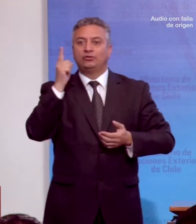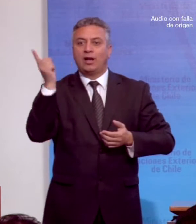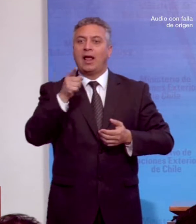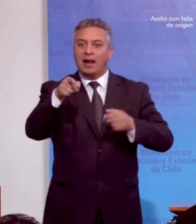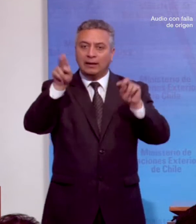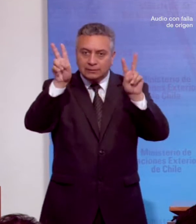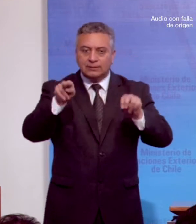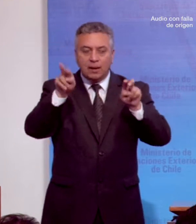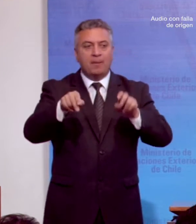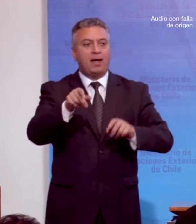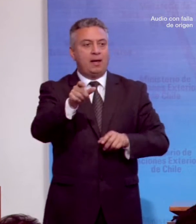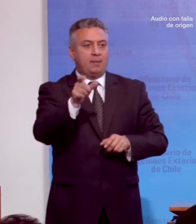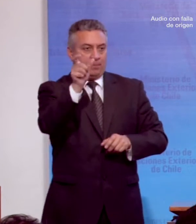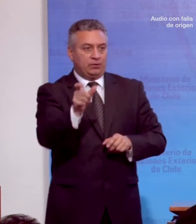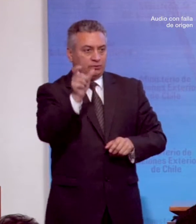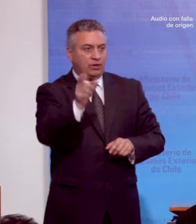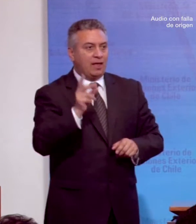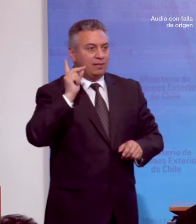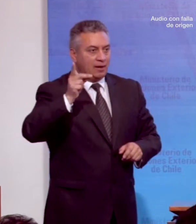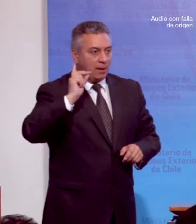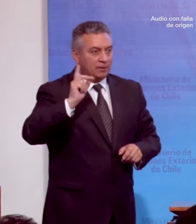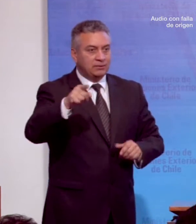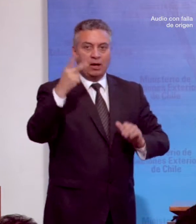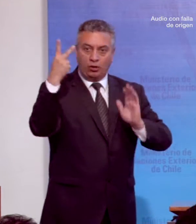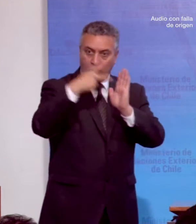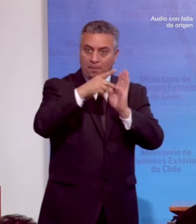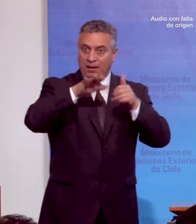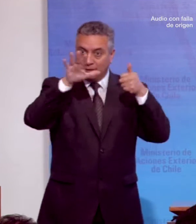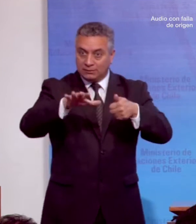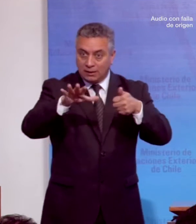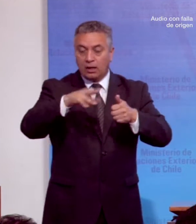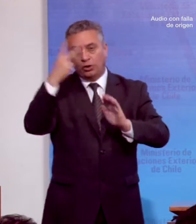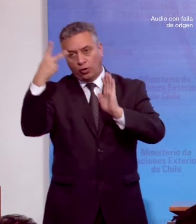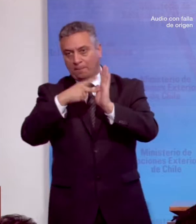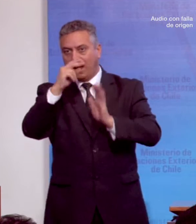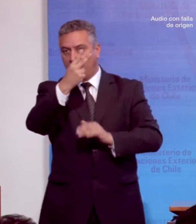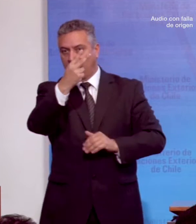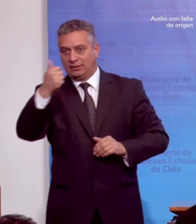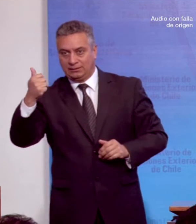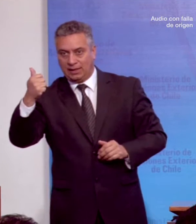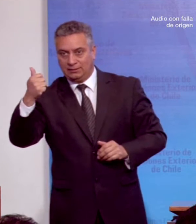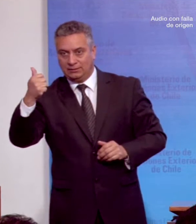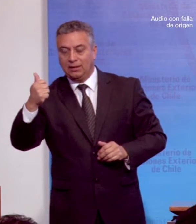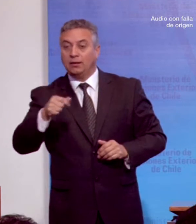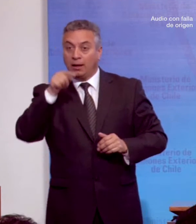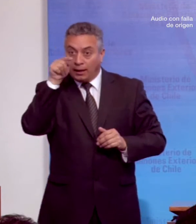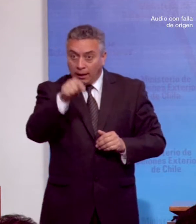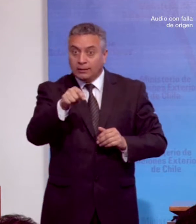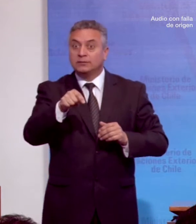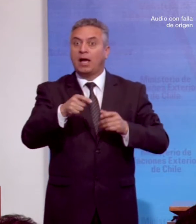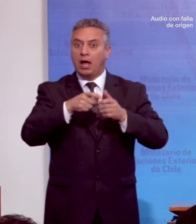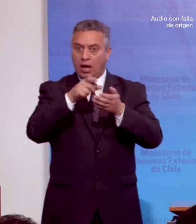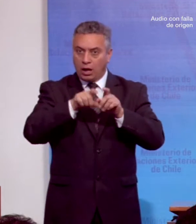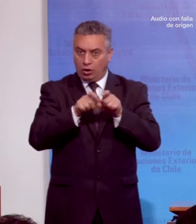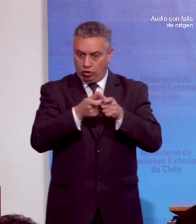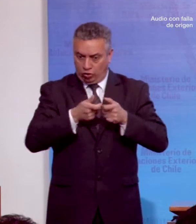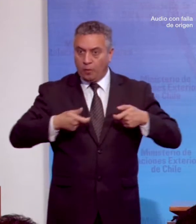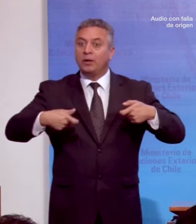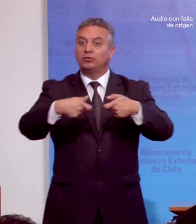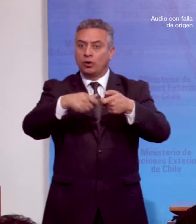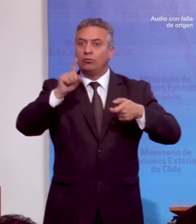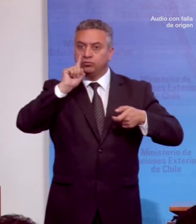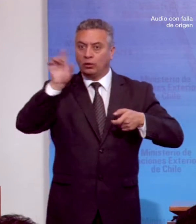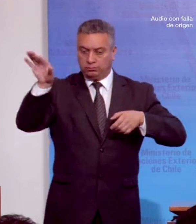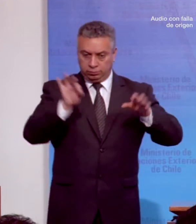Personas con Discapacidad 2016-2026. Esta comisión amplia y transversal estuvo integrada por